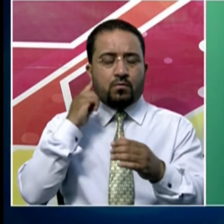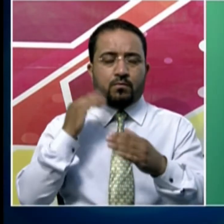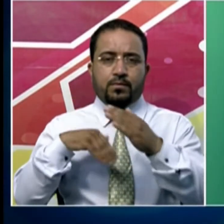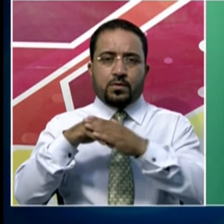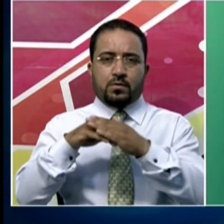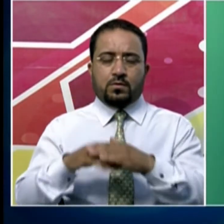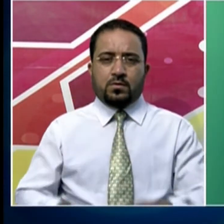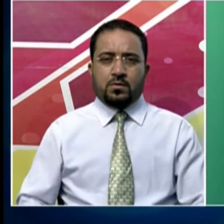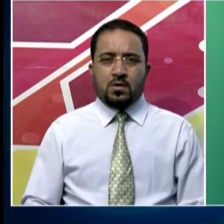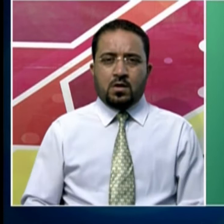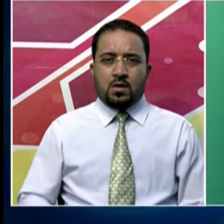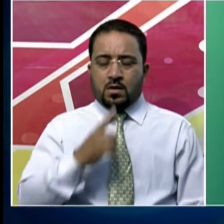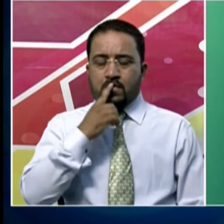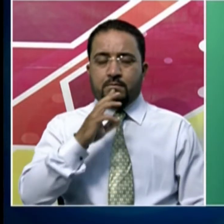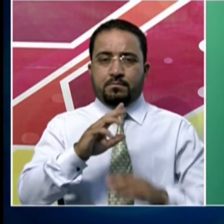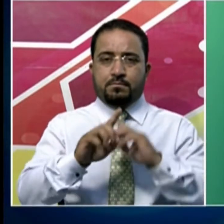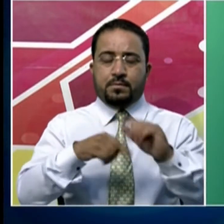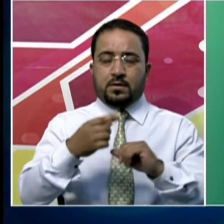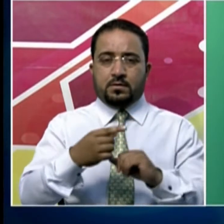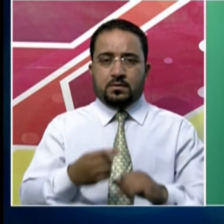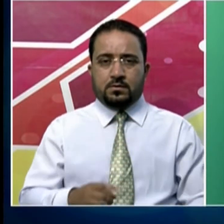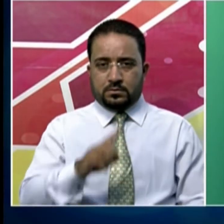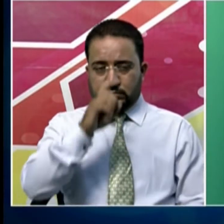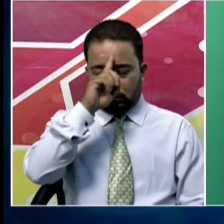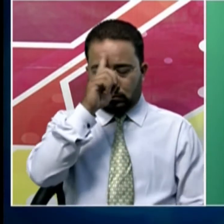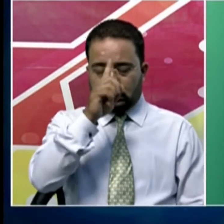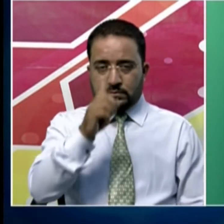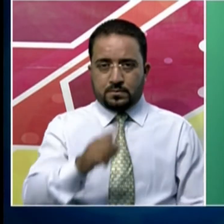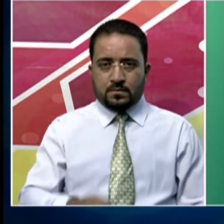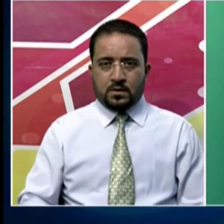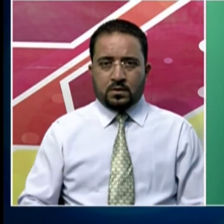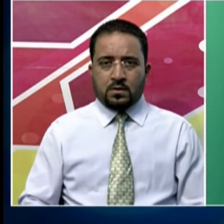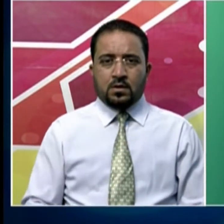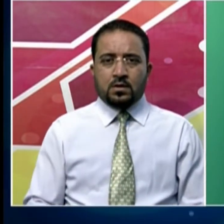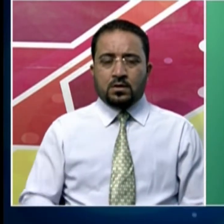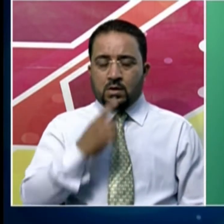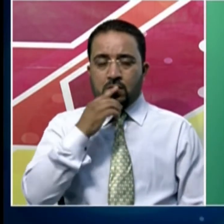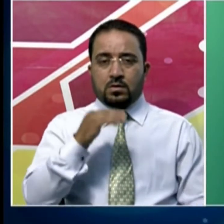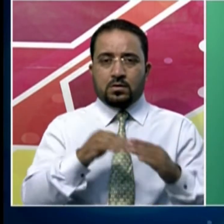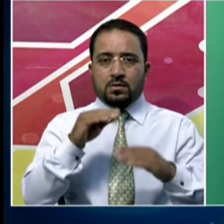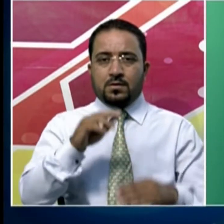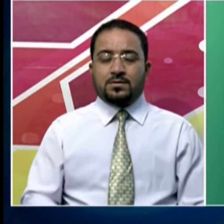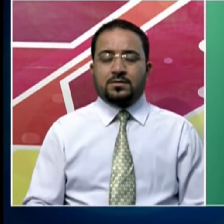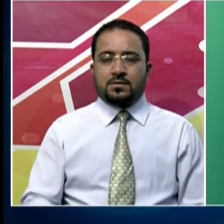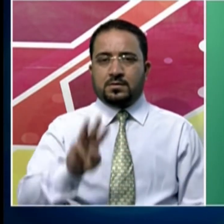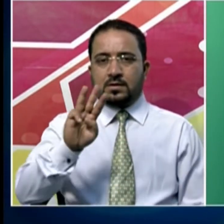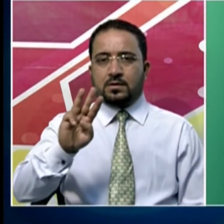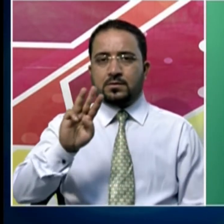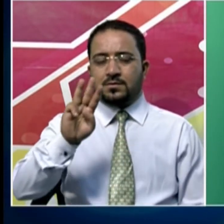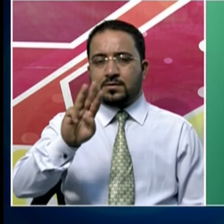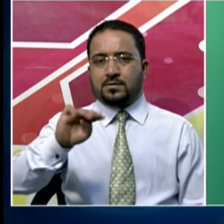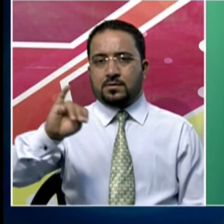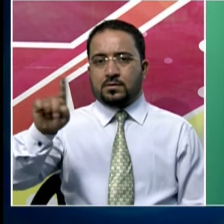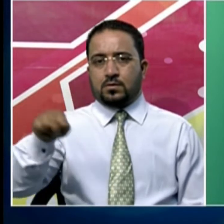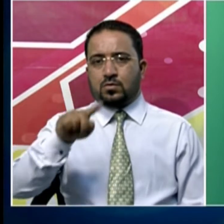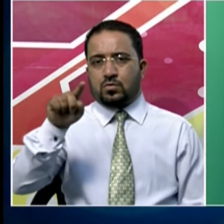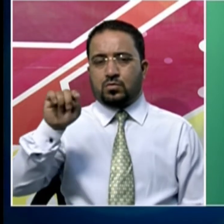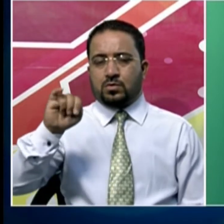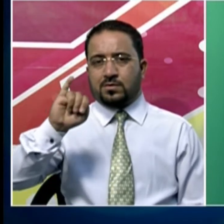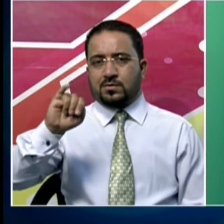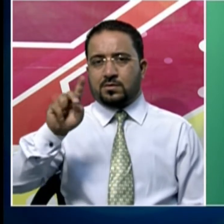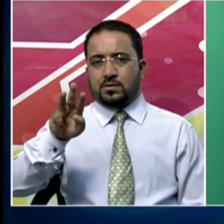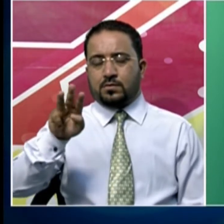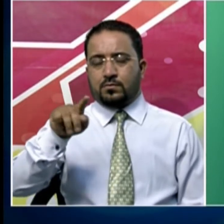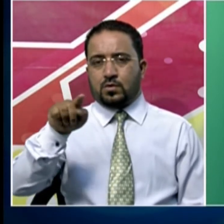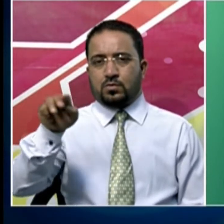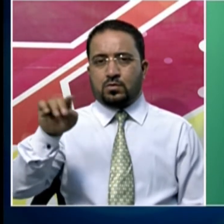اس پیشرفت کے بعد ملک میں صحت یاب ہونے کی شرح 63.9 دو فیصد ہو گئی